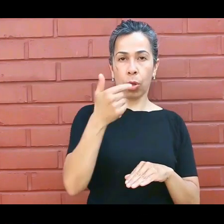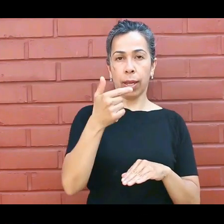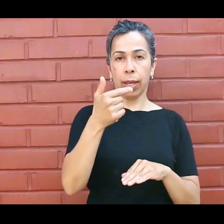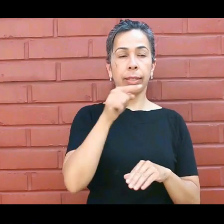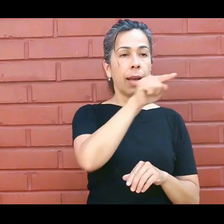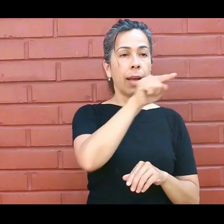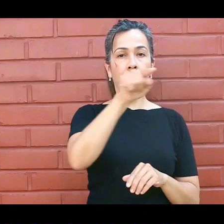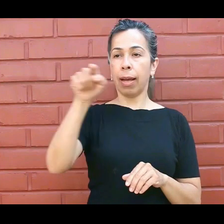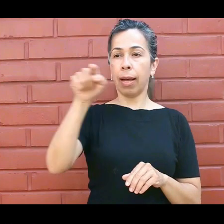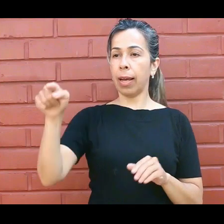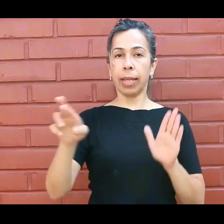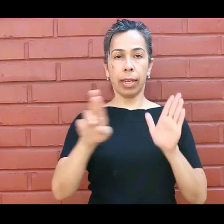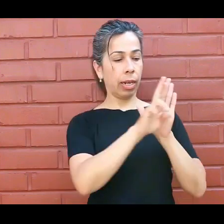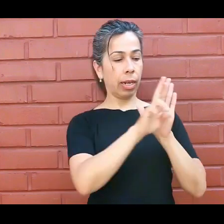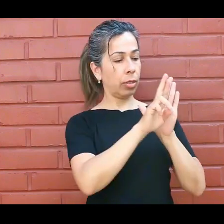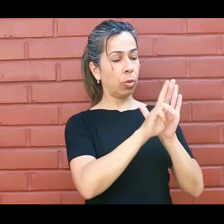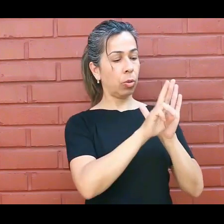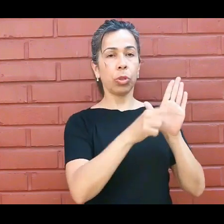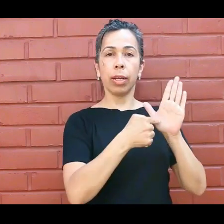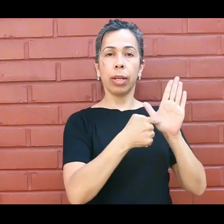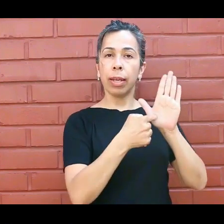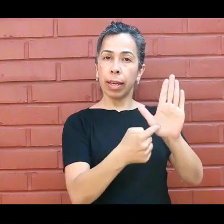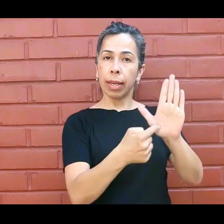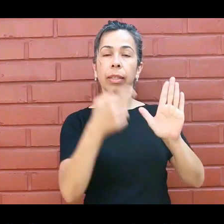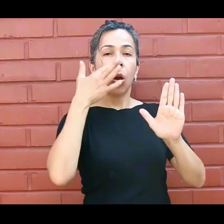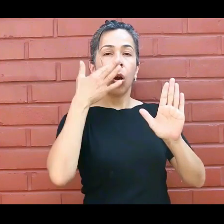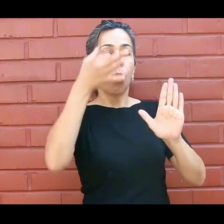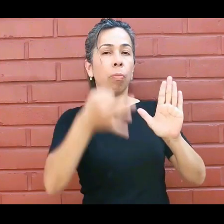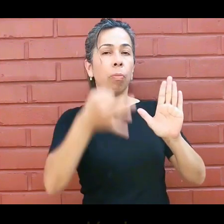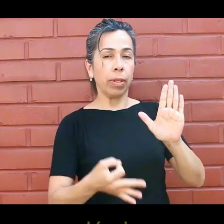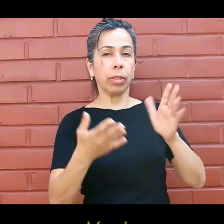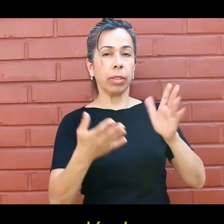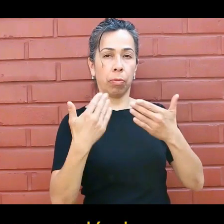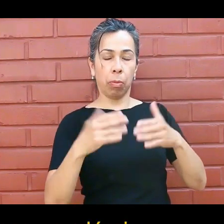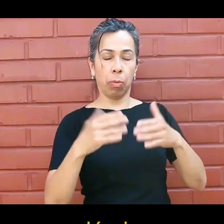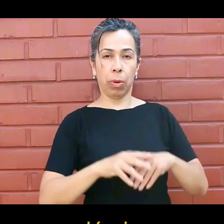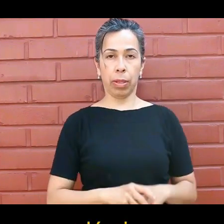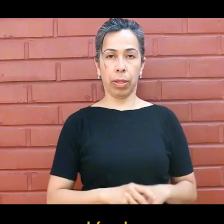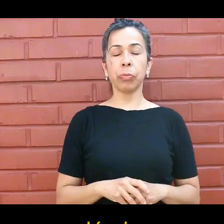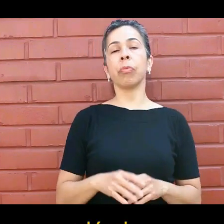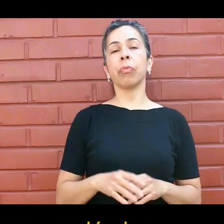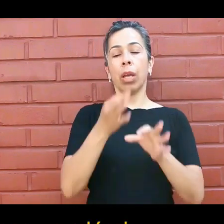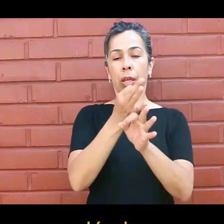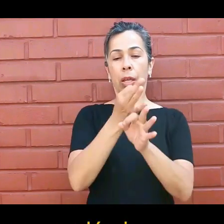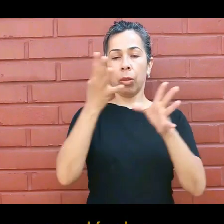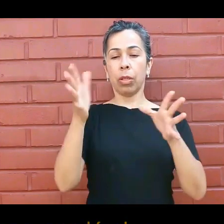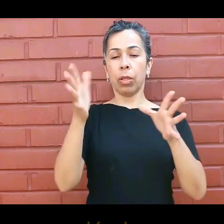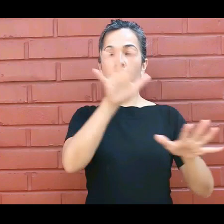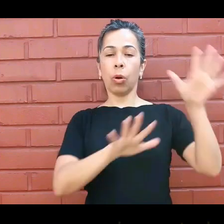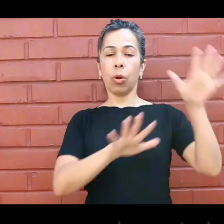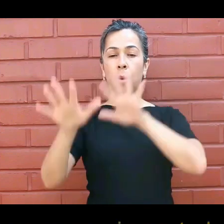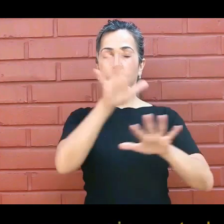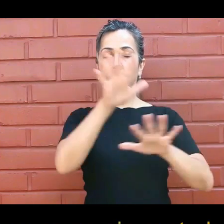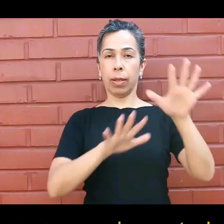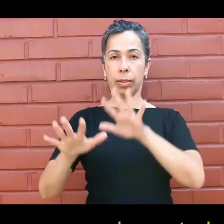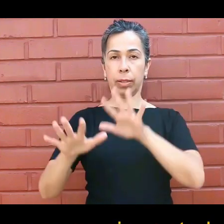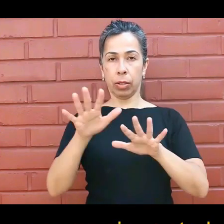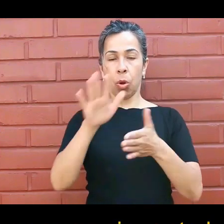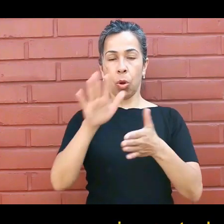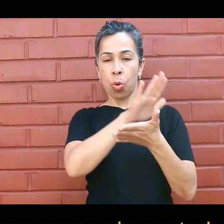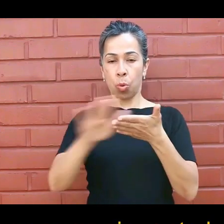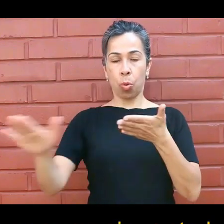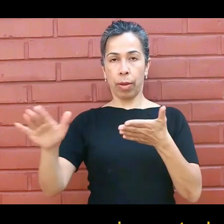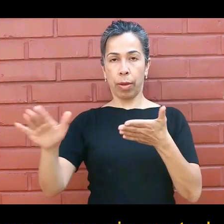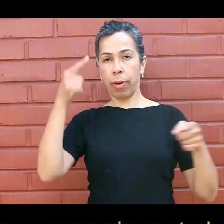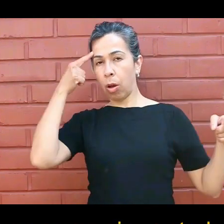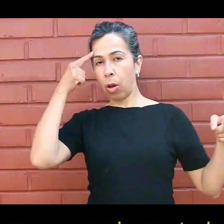los niveles en la implementación de este nuevo régimen académico. Este régimen académico